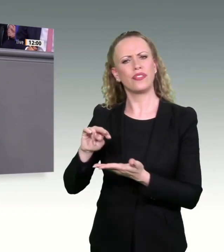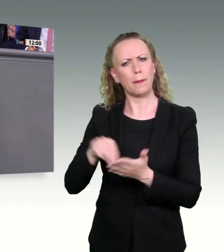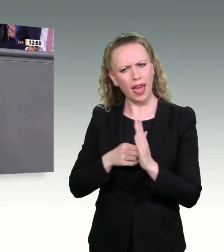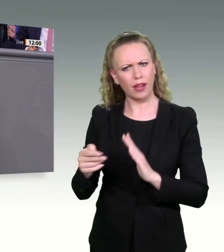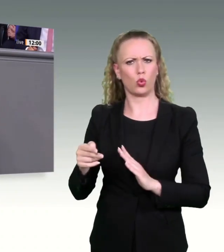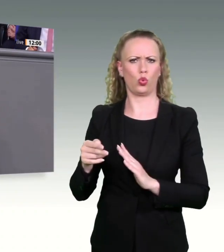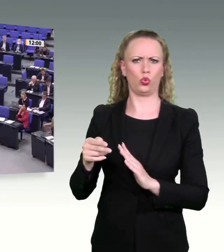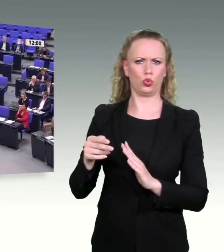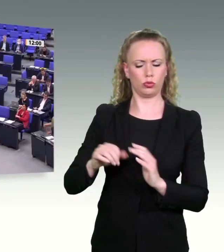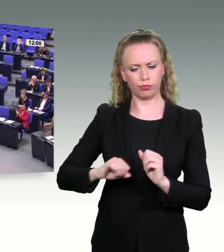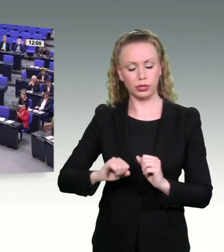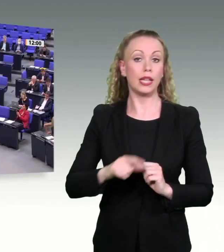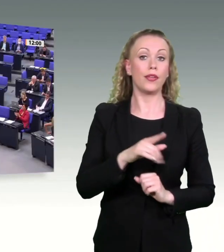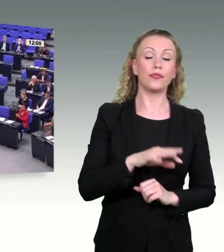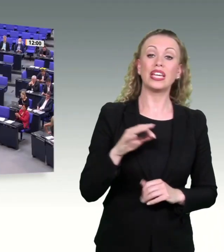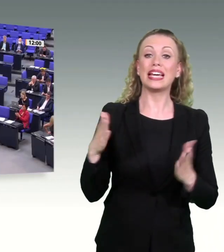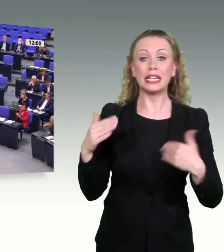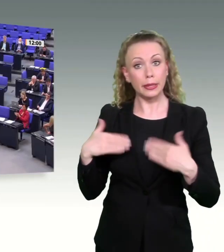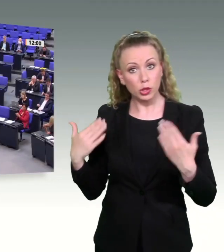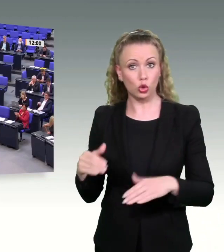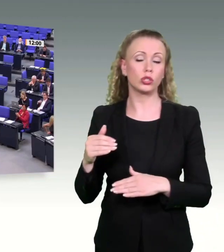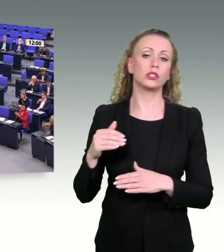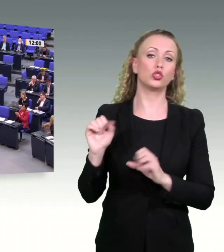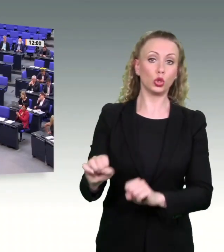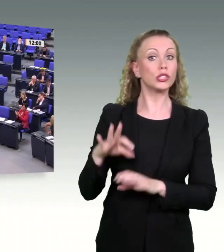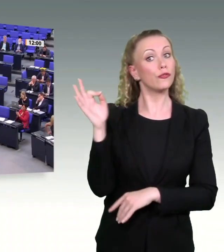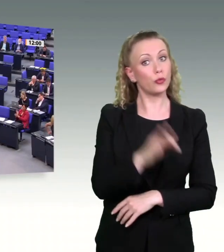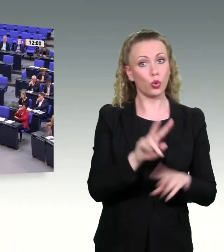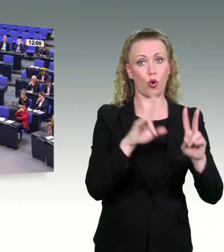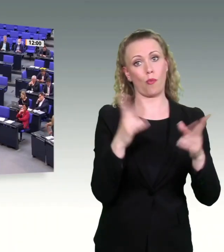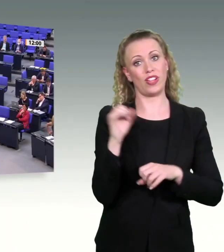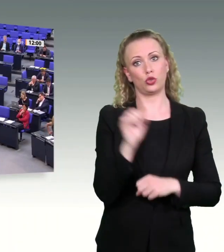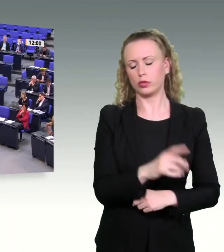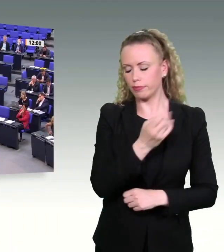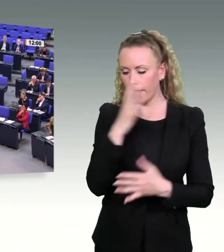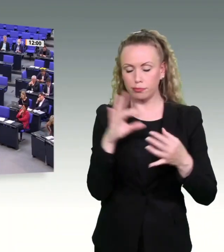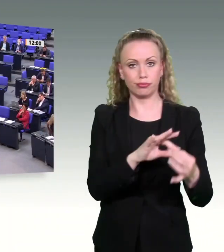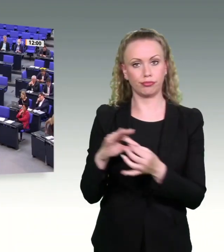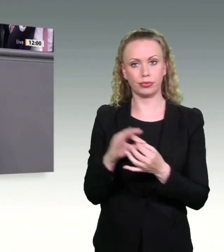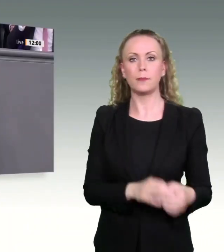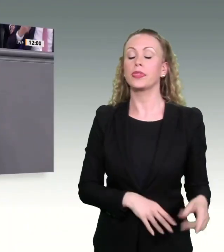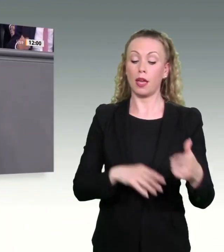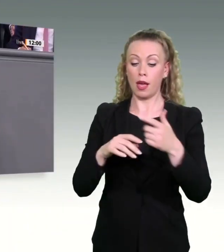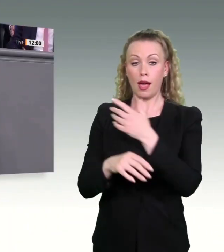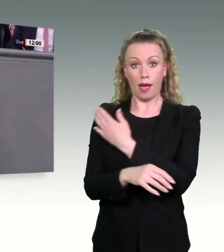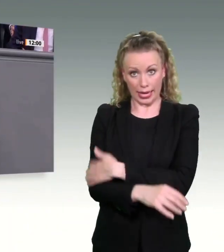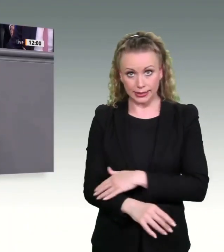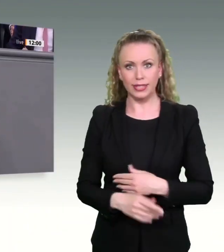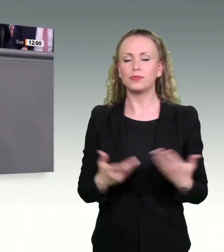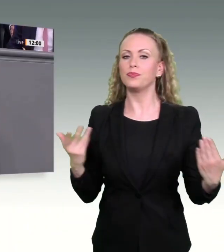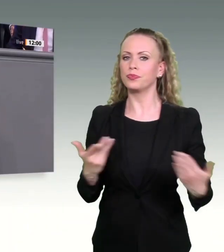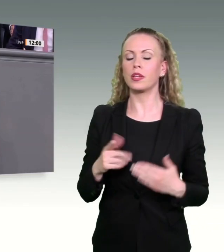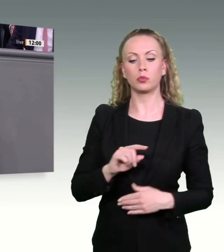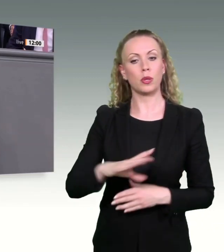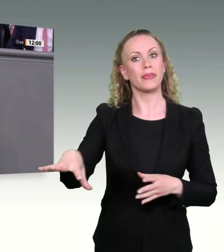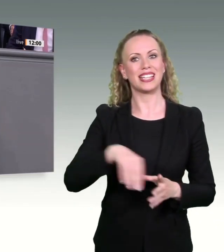Klimaschutz mit und für den Umweltschutz machen. Der andere wichtige Punkt ist, wir müssen die frühe Beteiligung